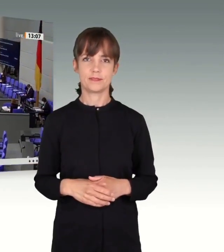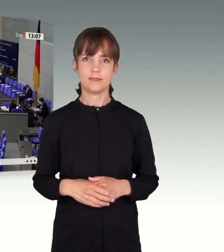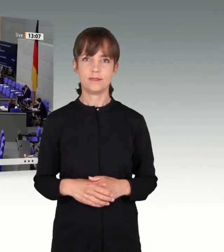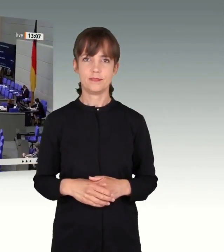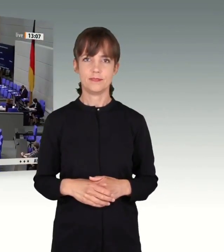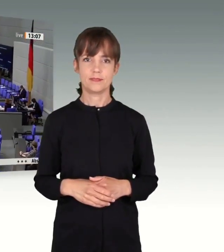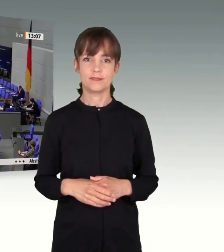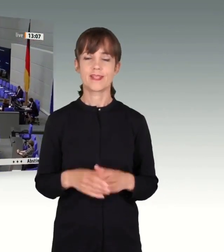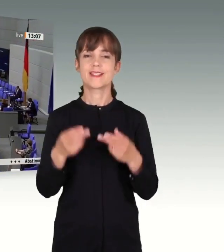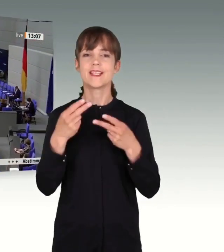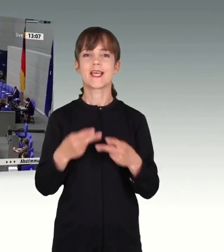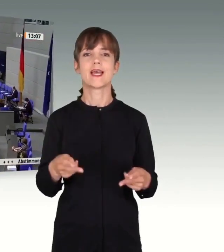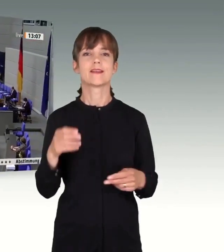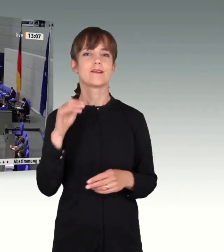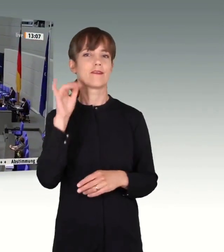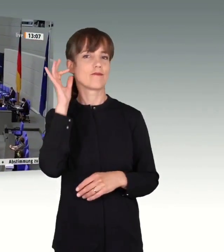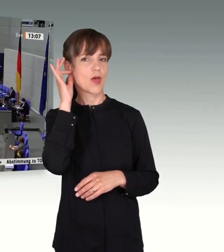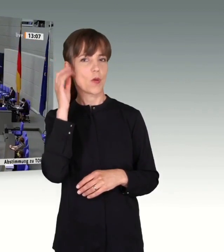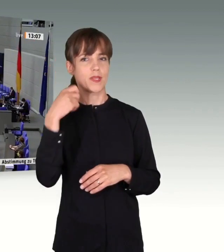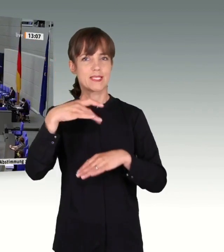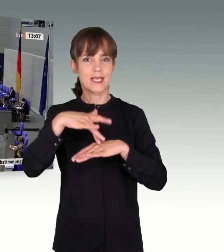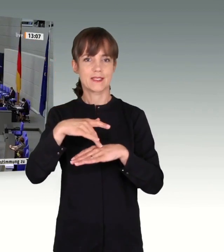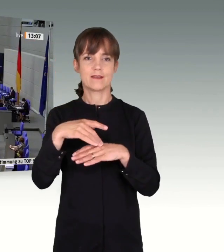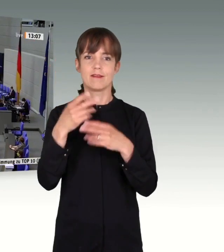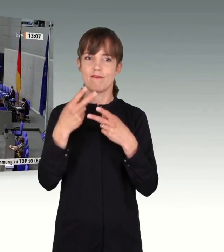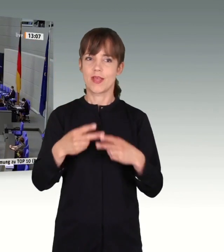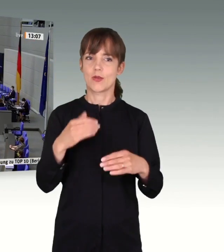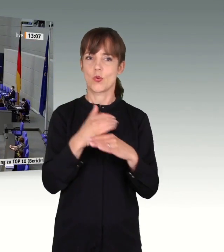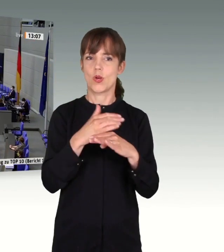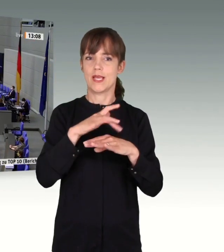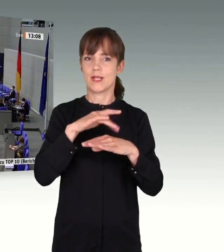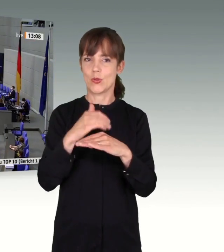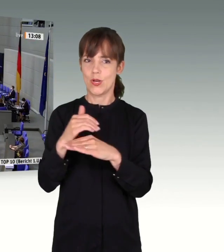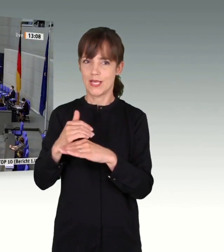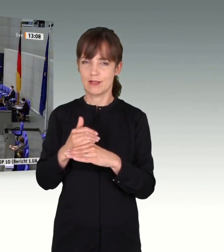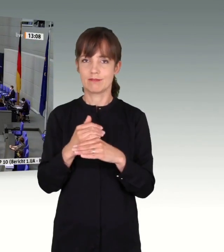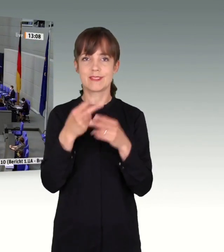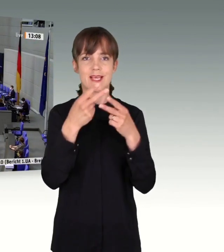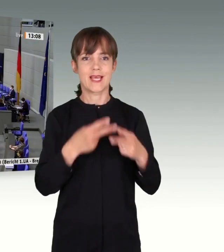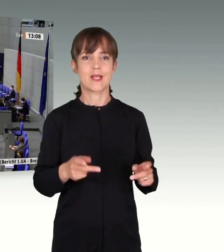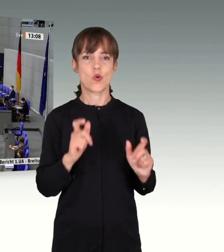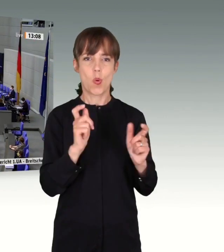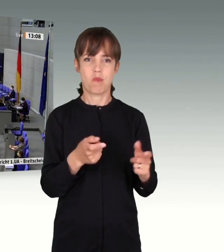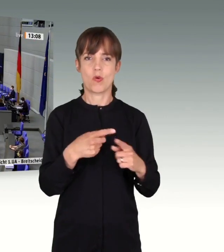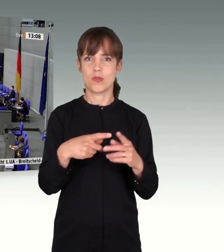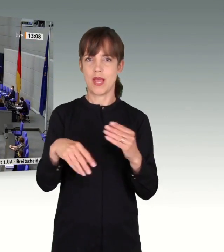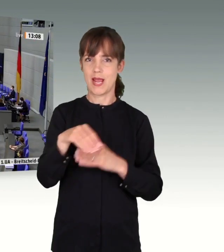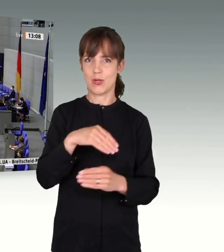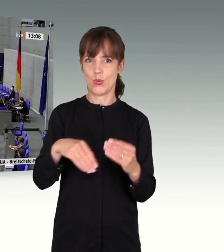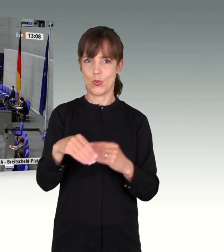Sehr geehrte Frau Präsidentin! Sehr und Kollegen! Sehr geehrte Opfer, Angehörige